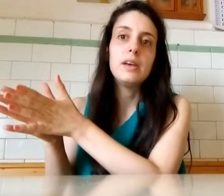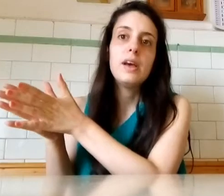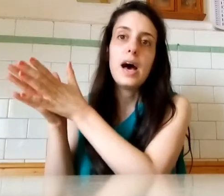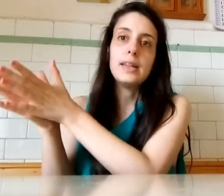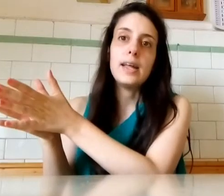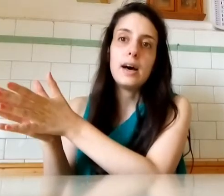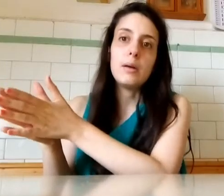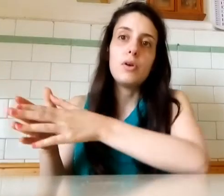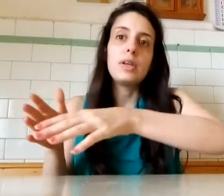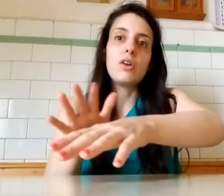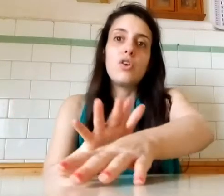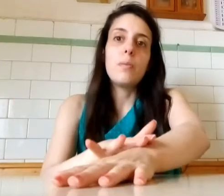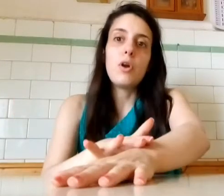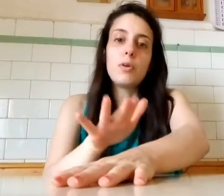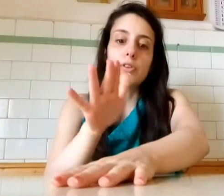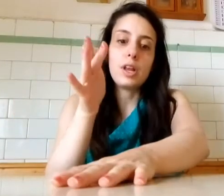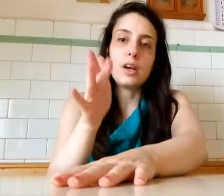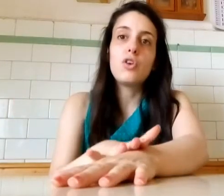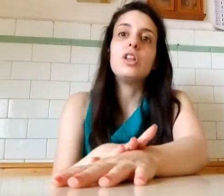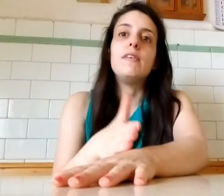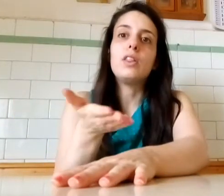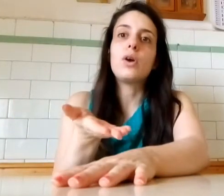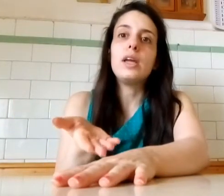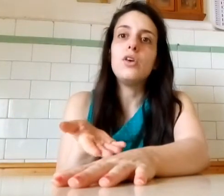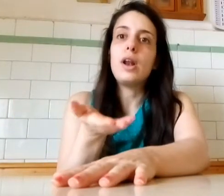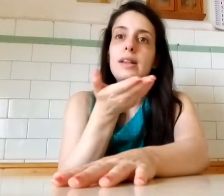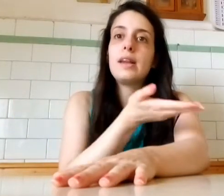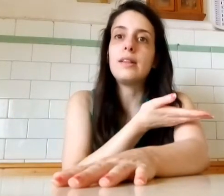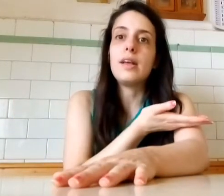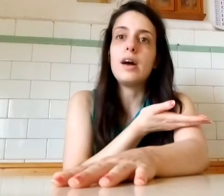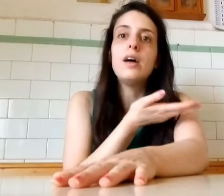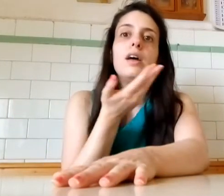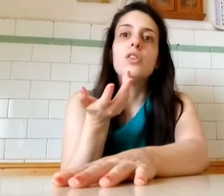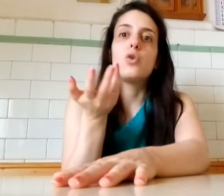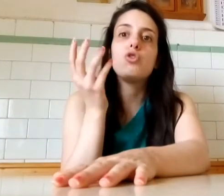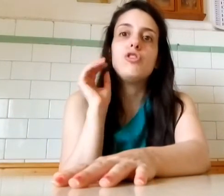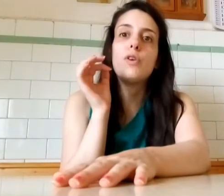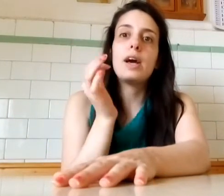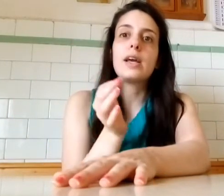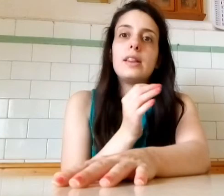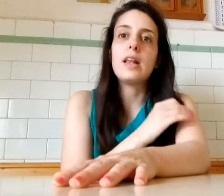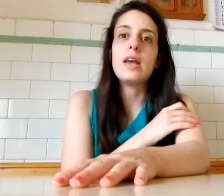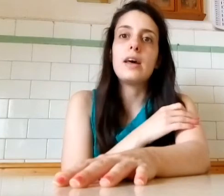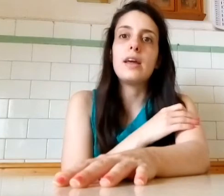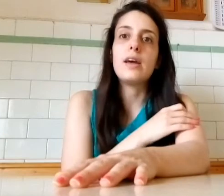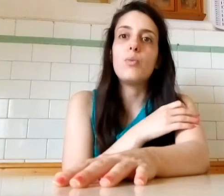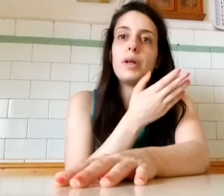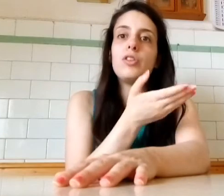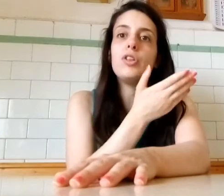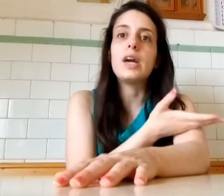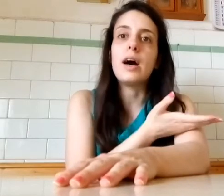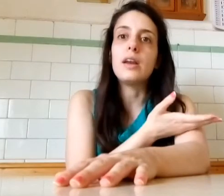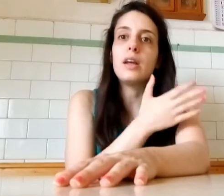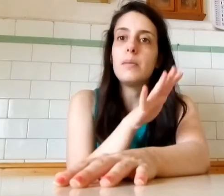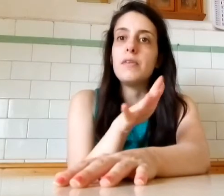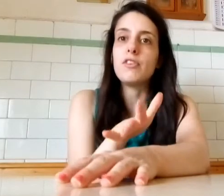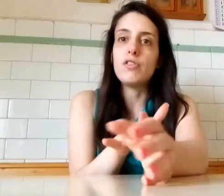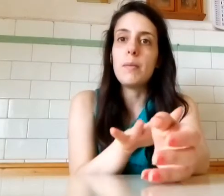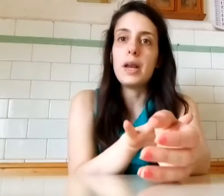andare Però è chiaro Che non me lo posso Tene così Giusto che io All'altra sera Non riuscivo neanche A tagliare un pezzo di carne Che mi faceva male